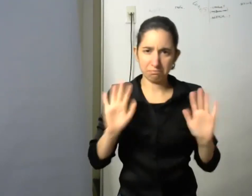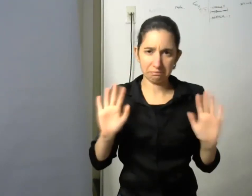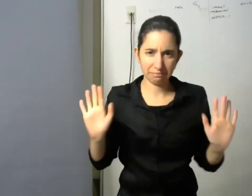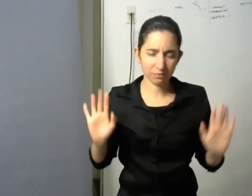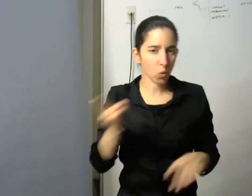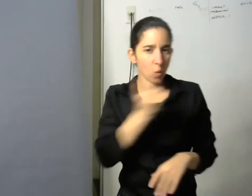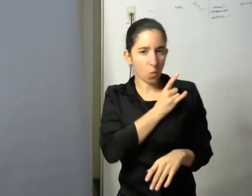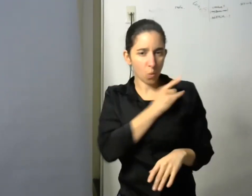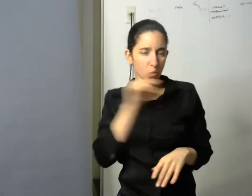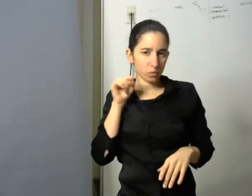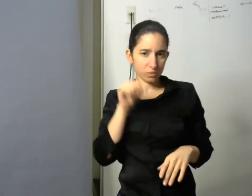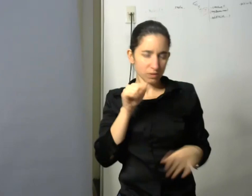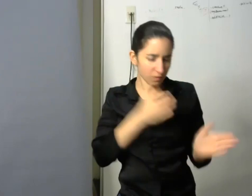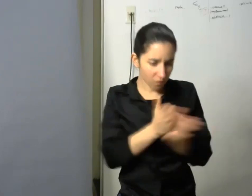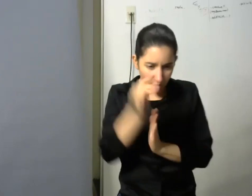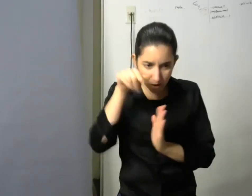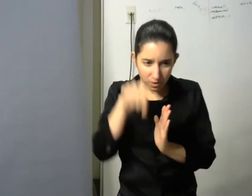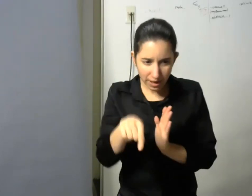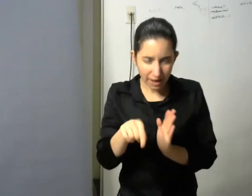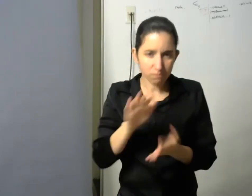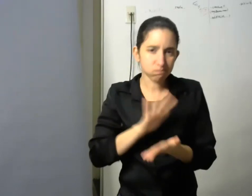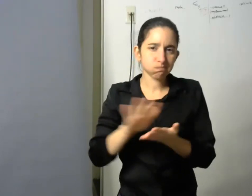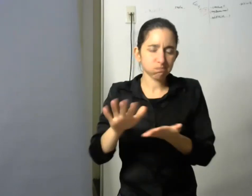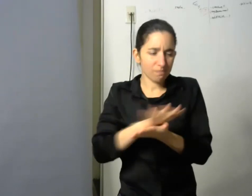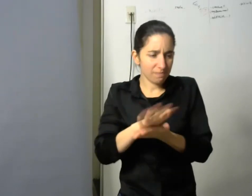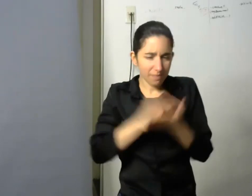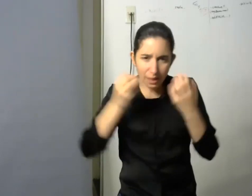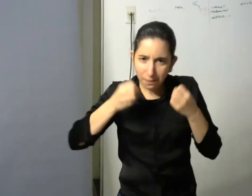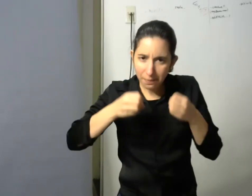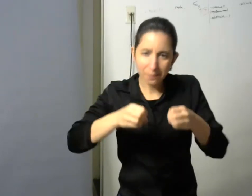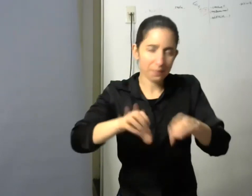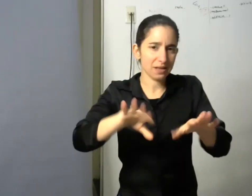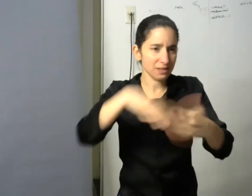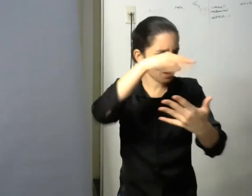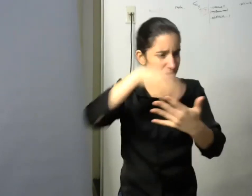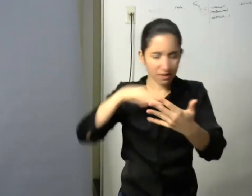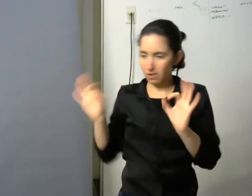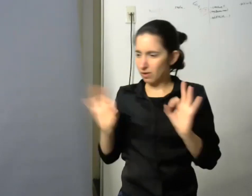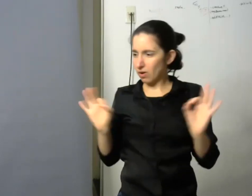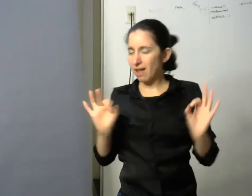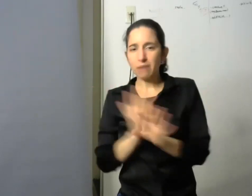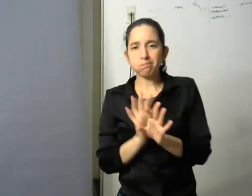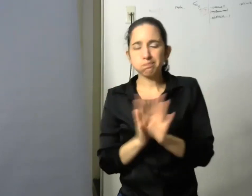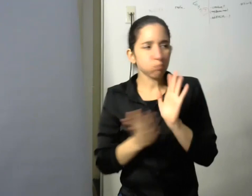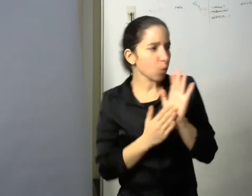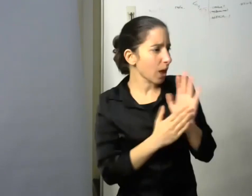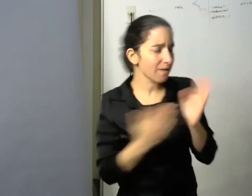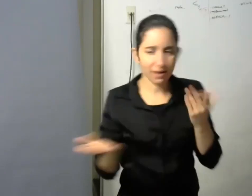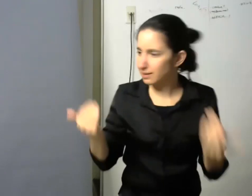tuvimos que empezar desde hoy cero sin bibliografía holísticamente digamos con un método completamente diferente